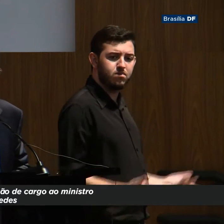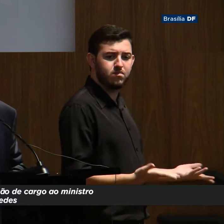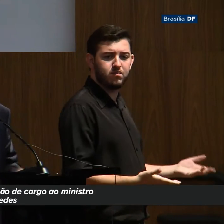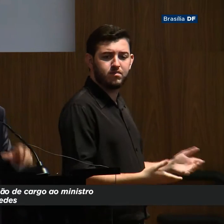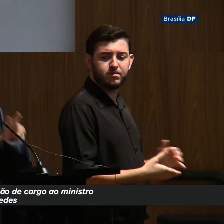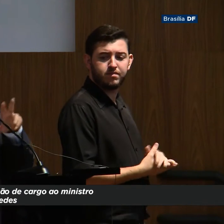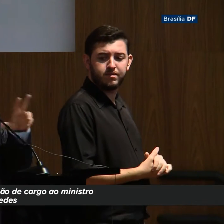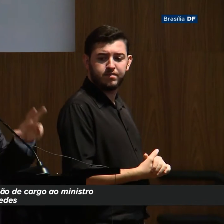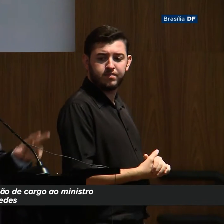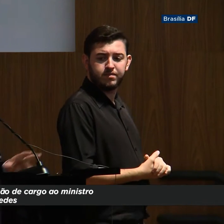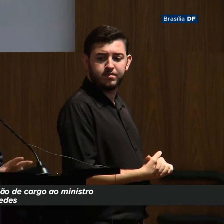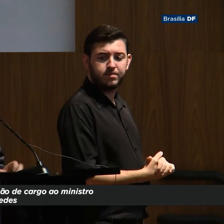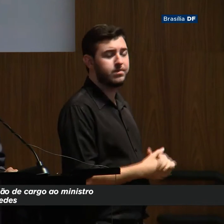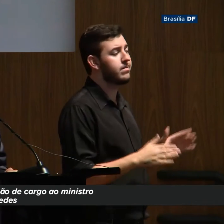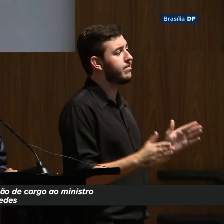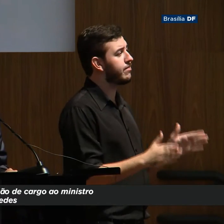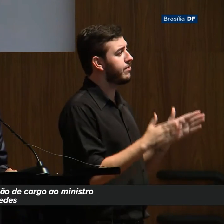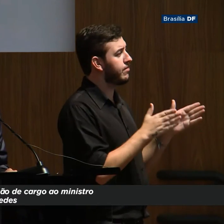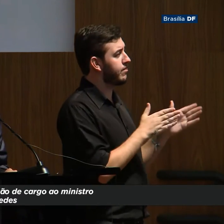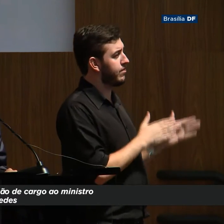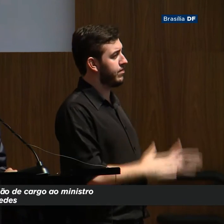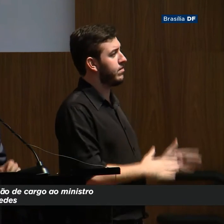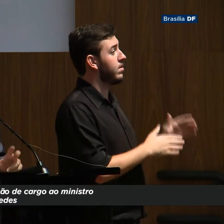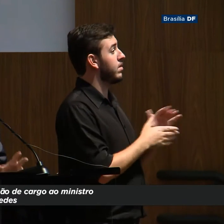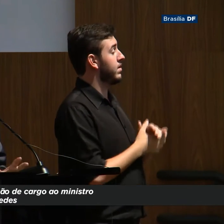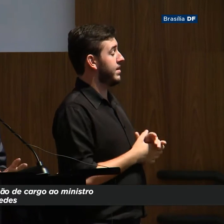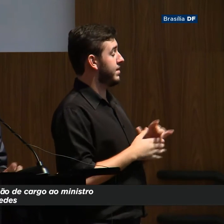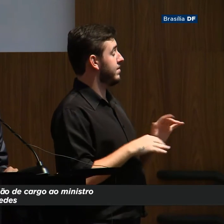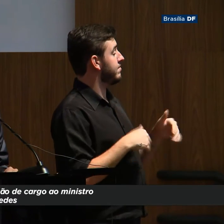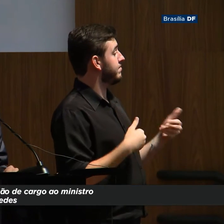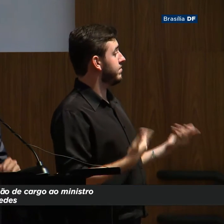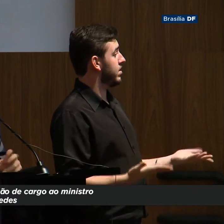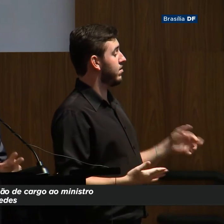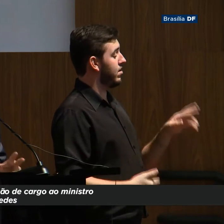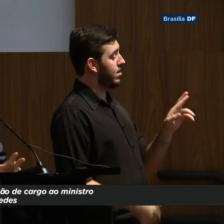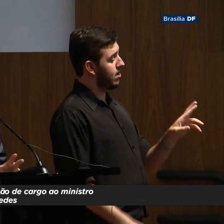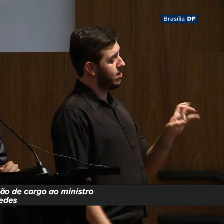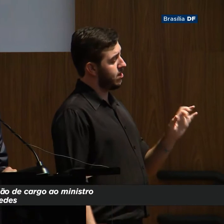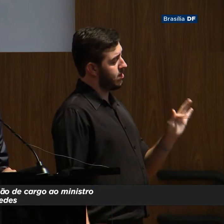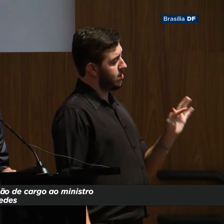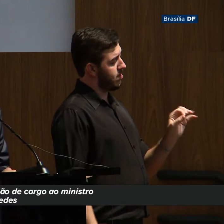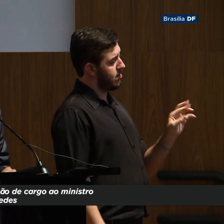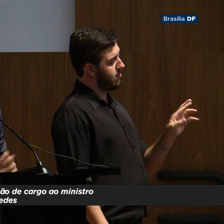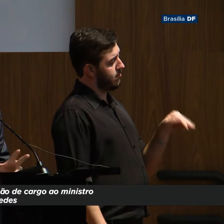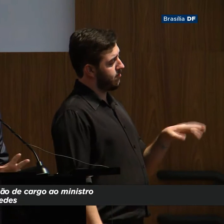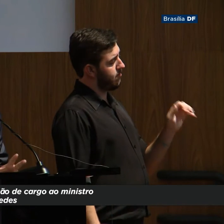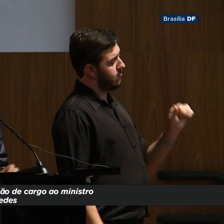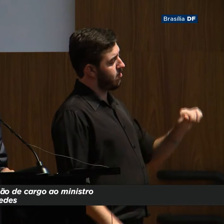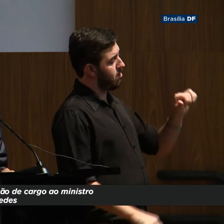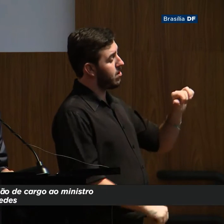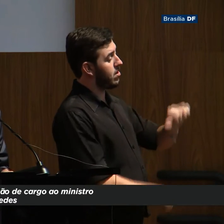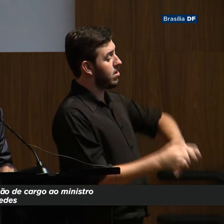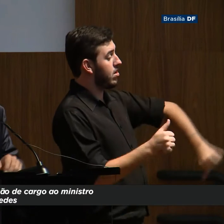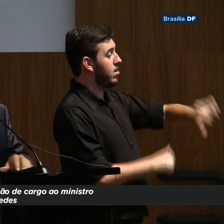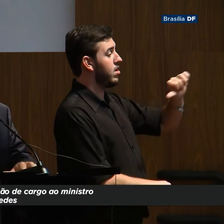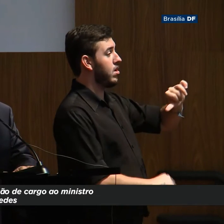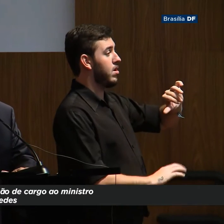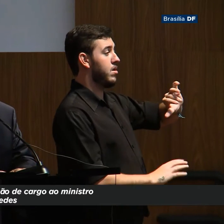A reforma do Estado é, portanto, a chave para a correção desse fenômeno.